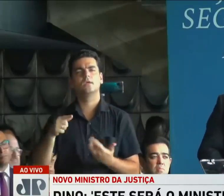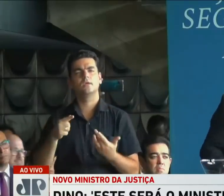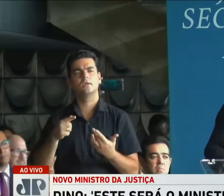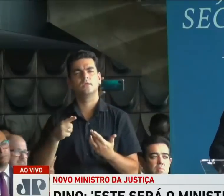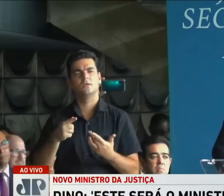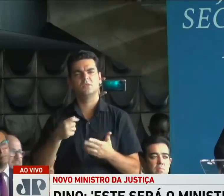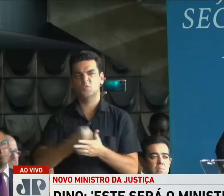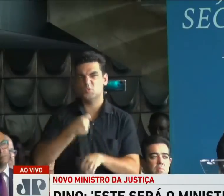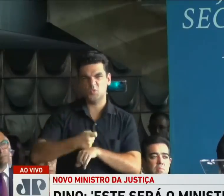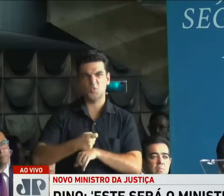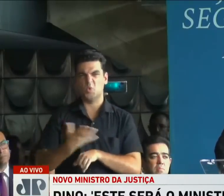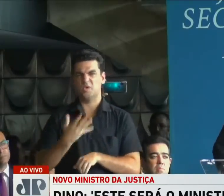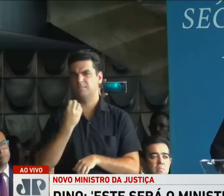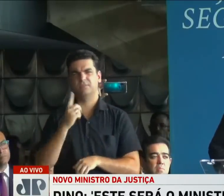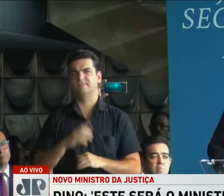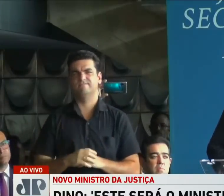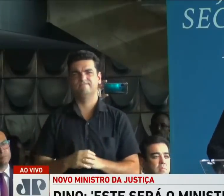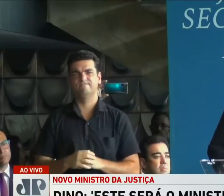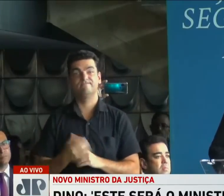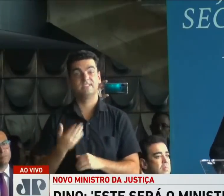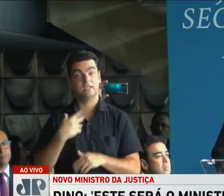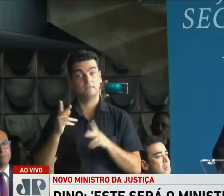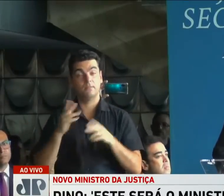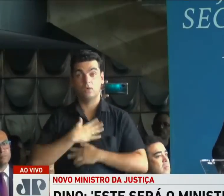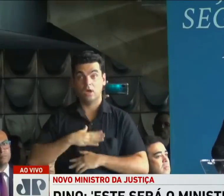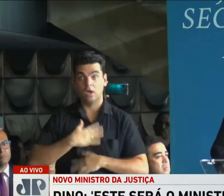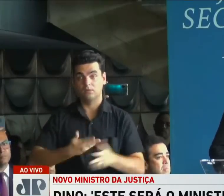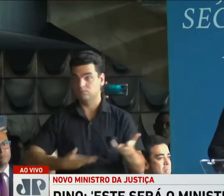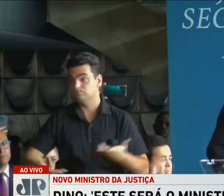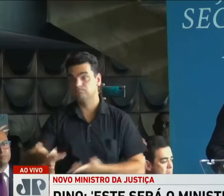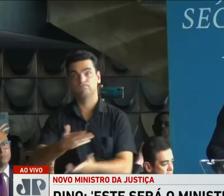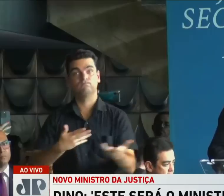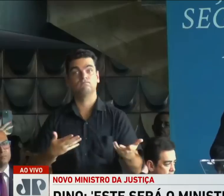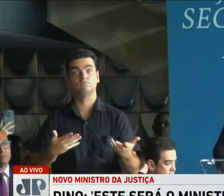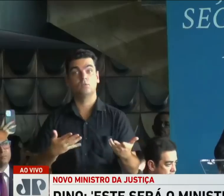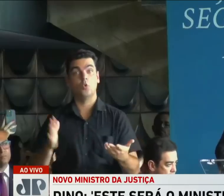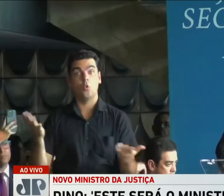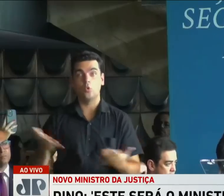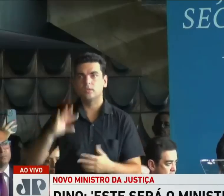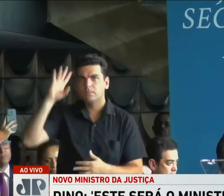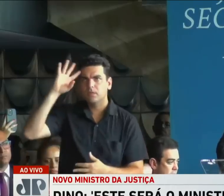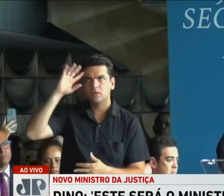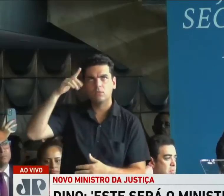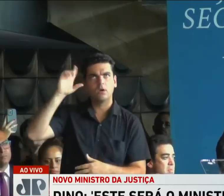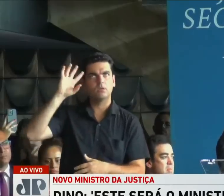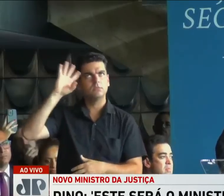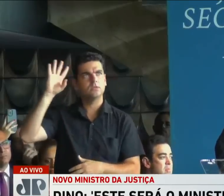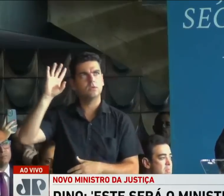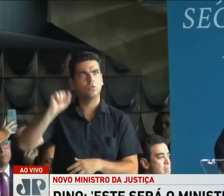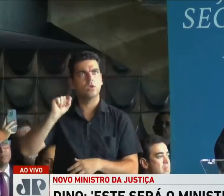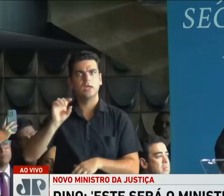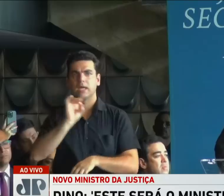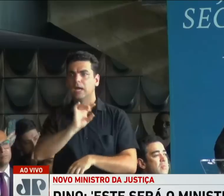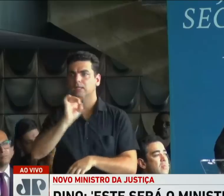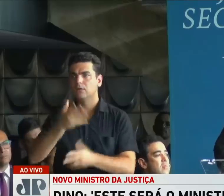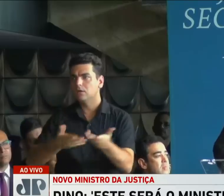extremismo não deve ter lugar no nosso país. Que a ponderação é o caminho principal. Que a virtude